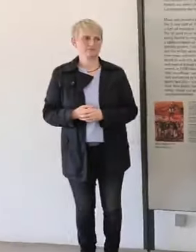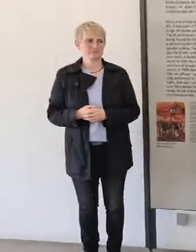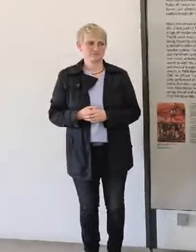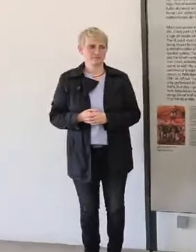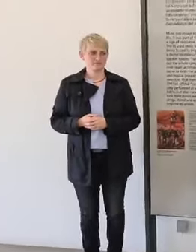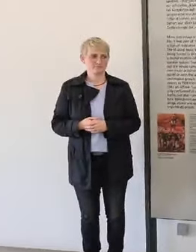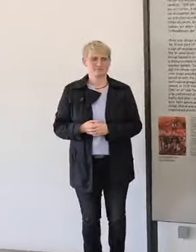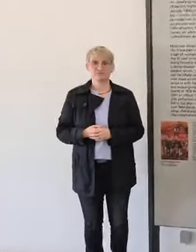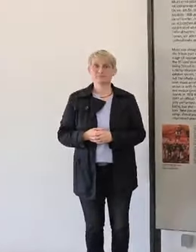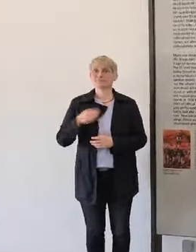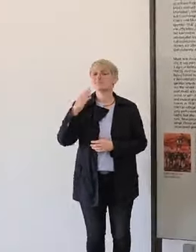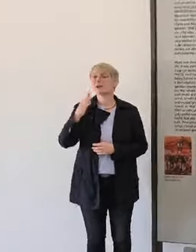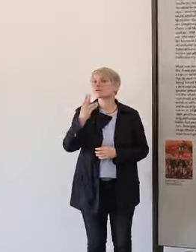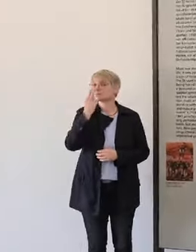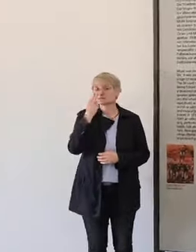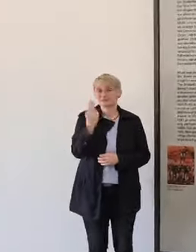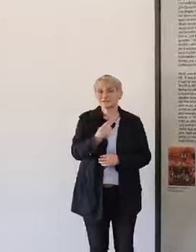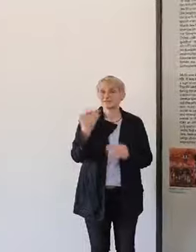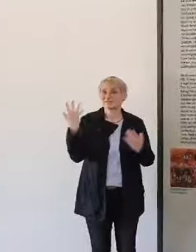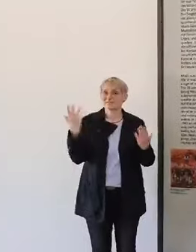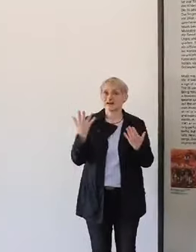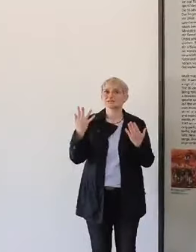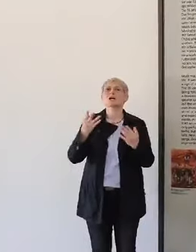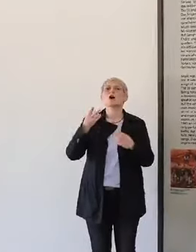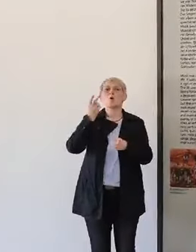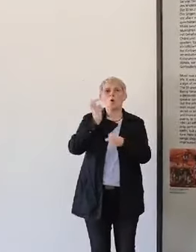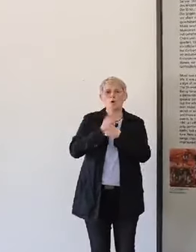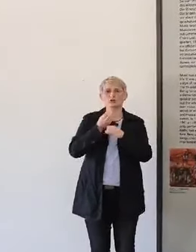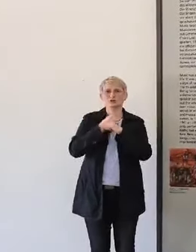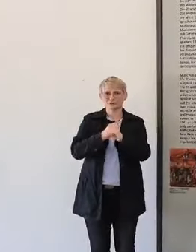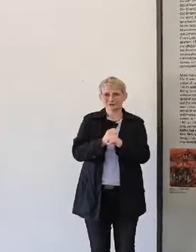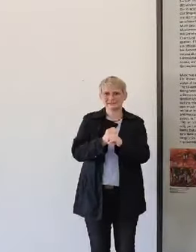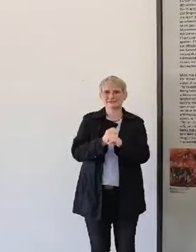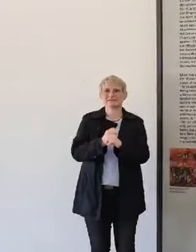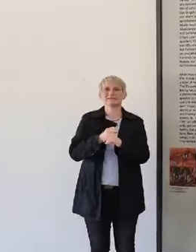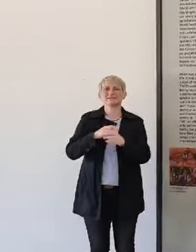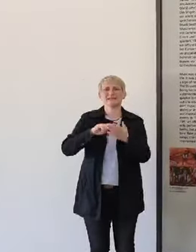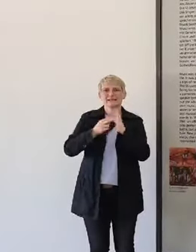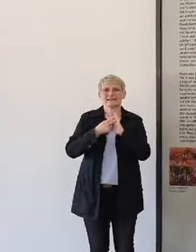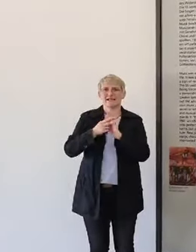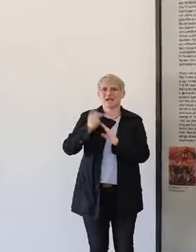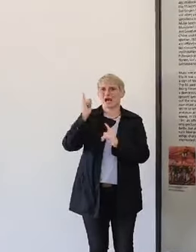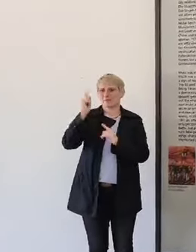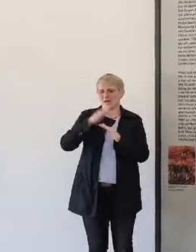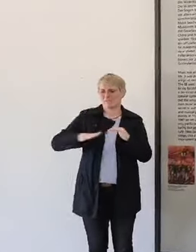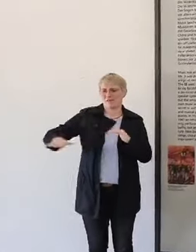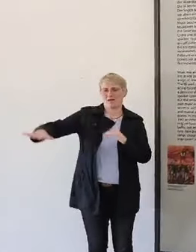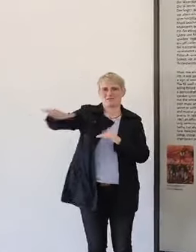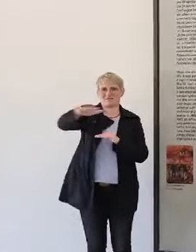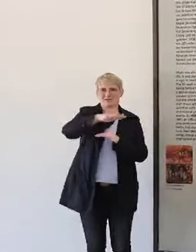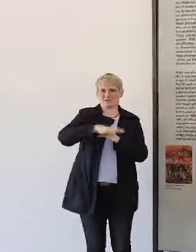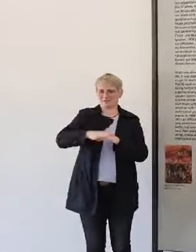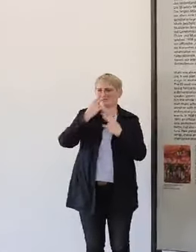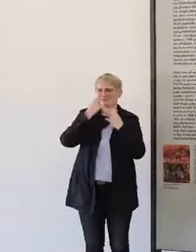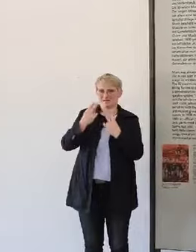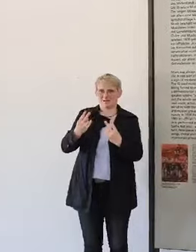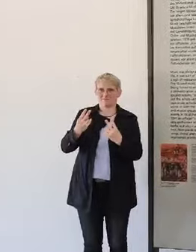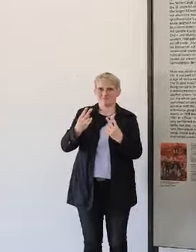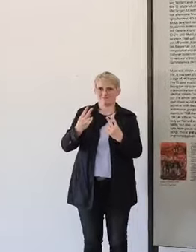Auch hier sieht man in einer Holzschnitttechnik wieder den Appellplatz. Man sieht Totenschädel